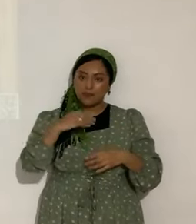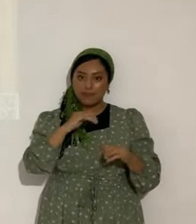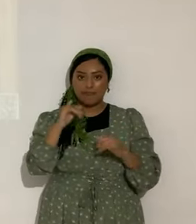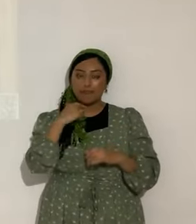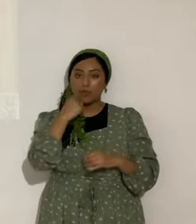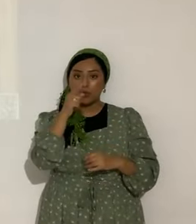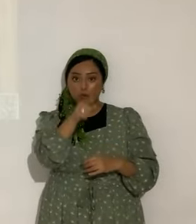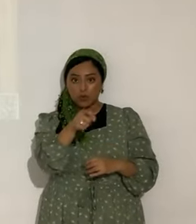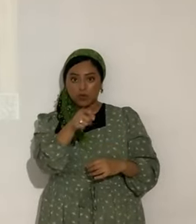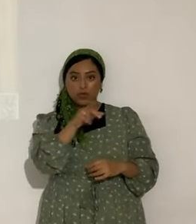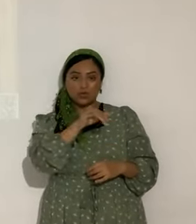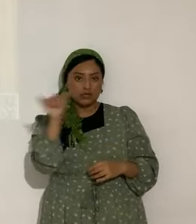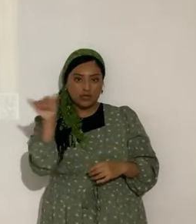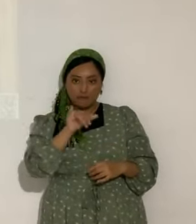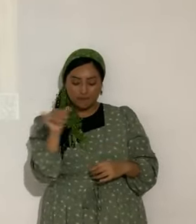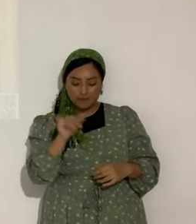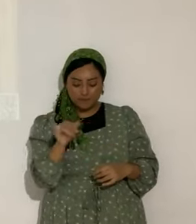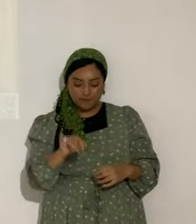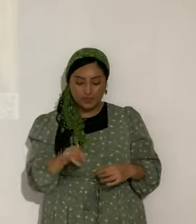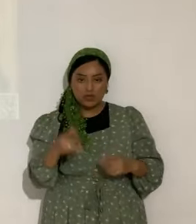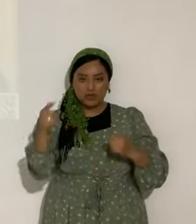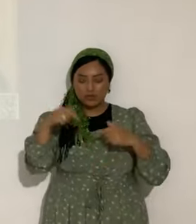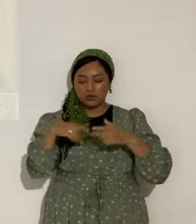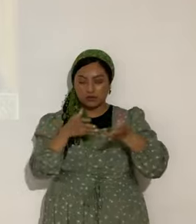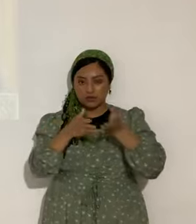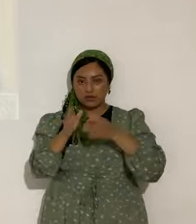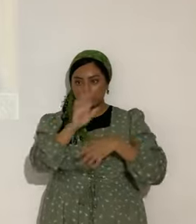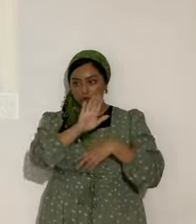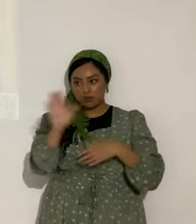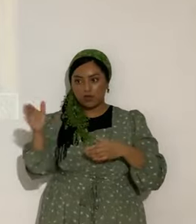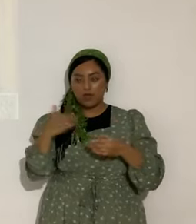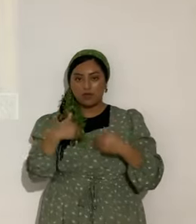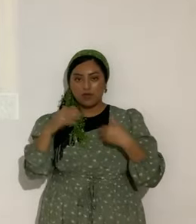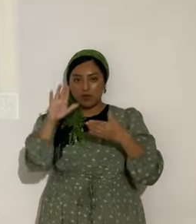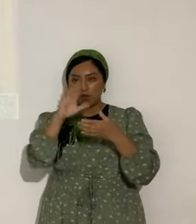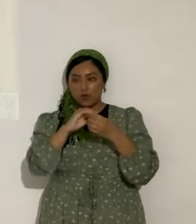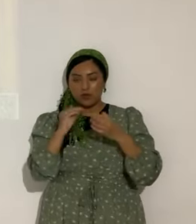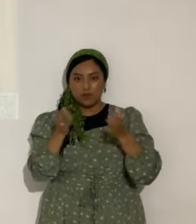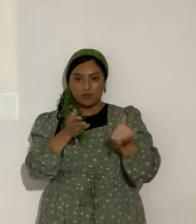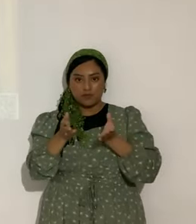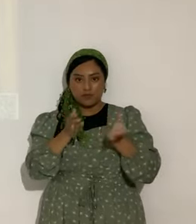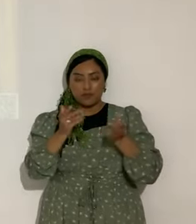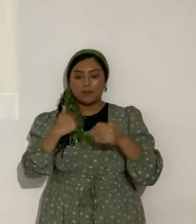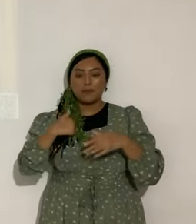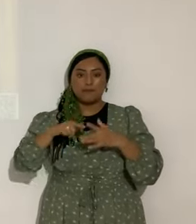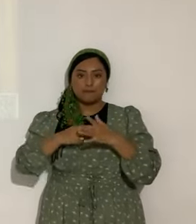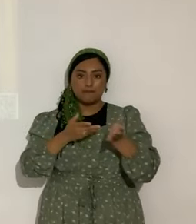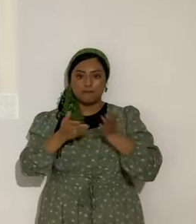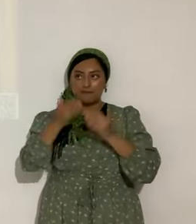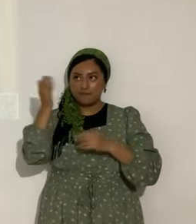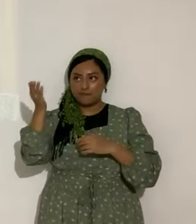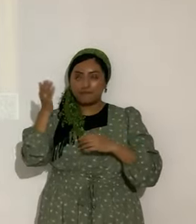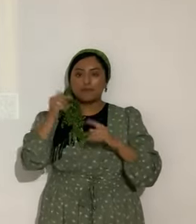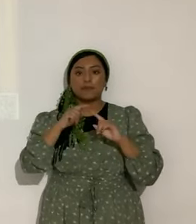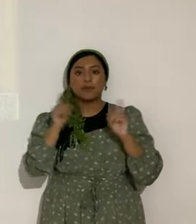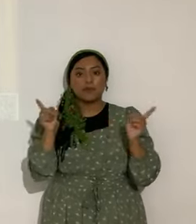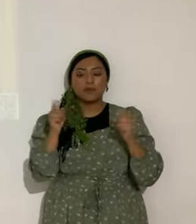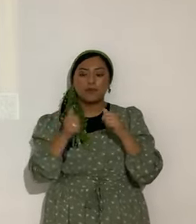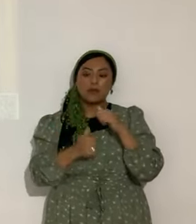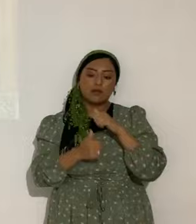igual. ¿Sí? Sírveme. Cada quien tiene un ministerio. Y entonces empezarle a servir. Pero. Sobre todo. Que